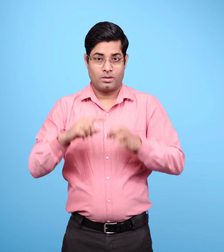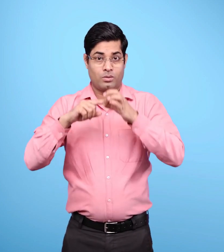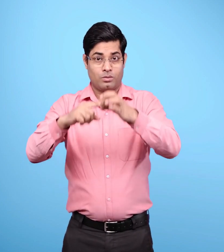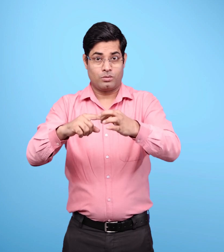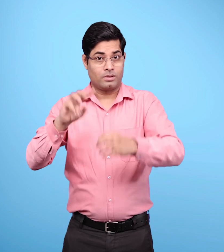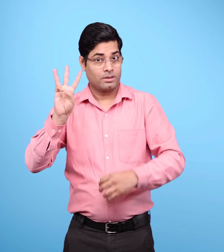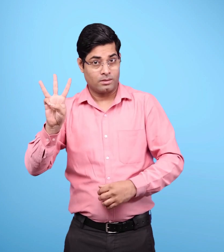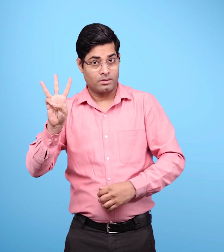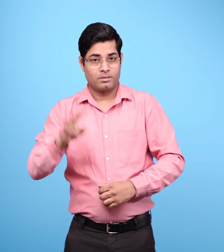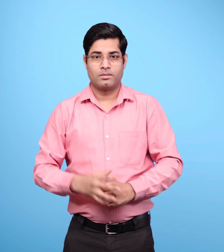तीसरा